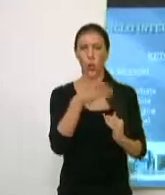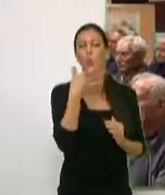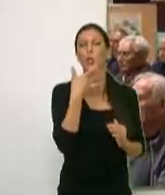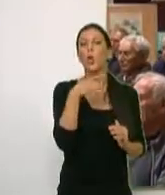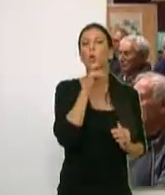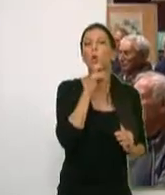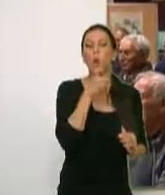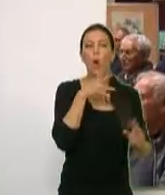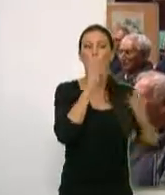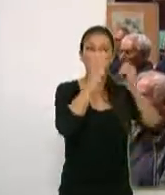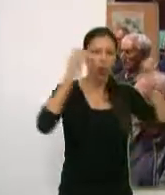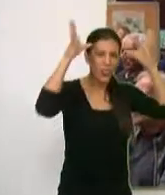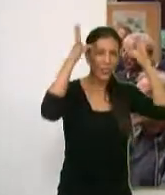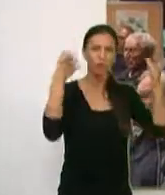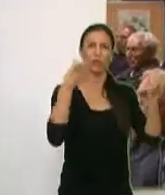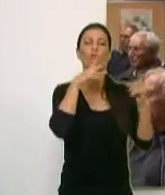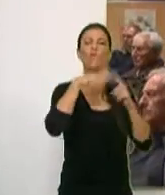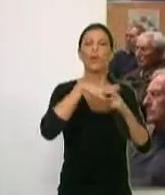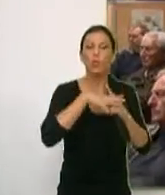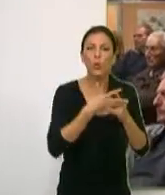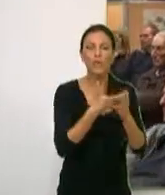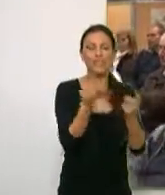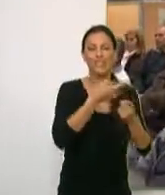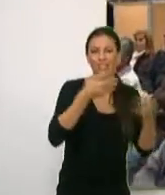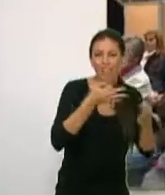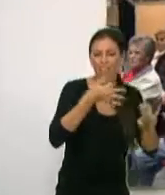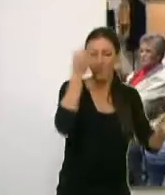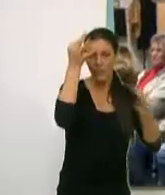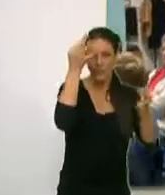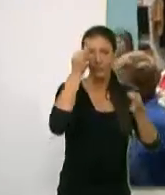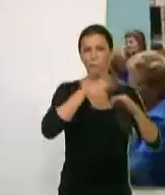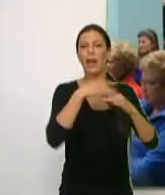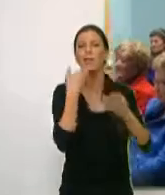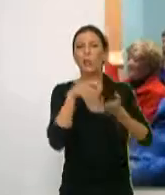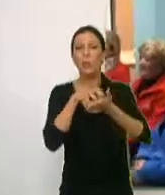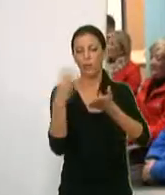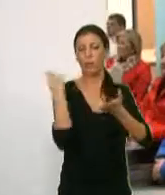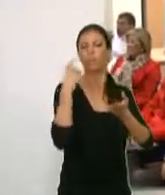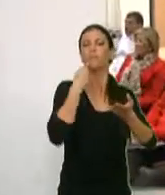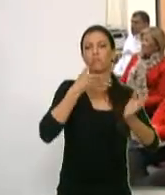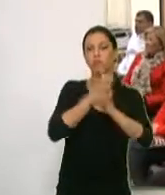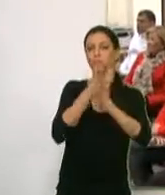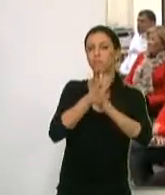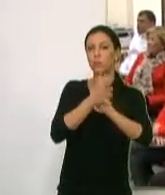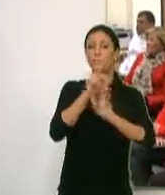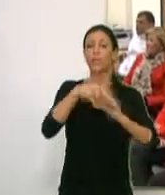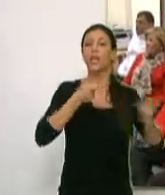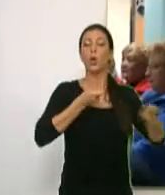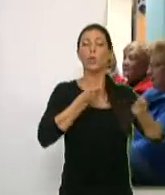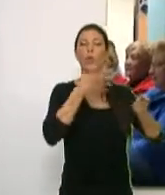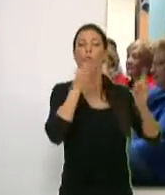conocieron todos los conceptos de la factura del suministro y aclararon sus dudas. La